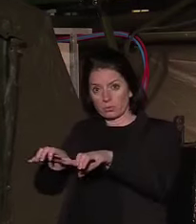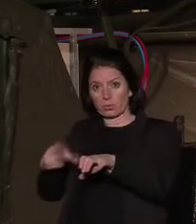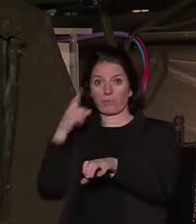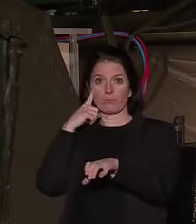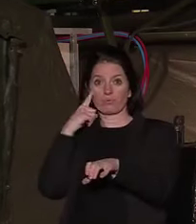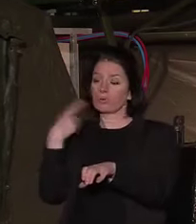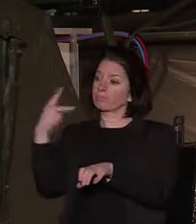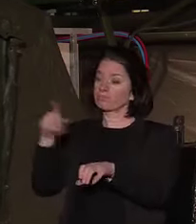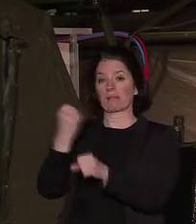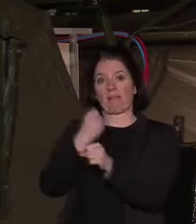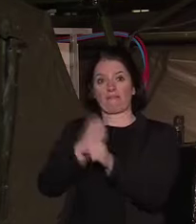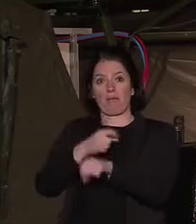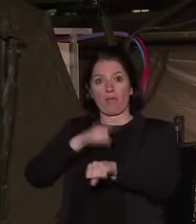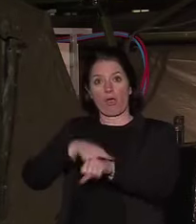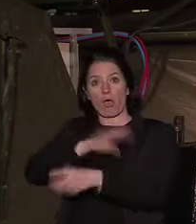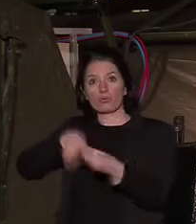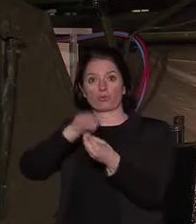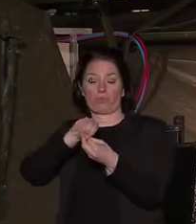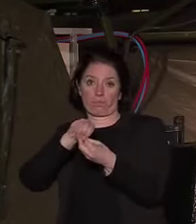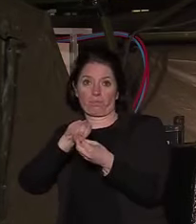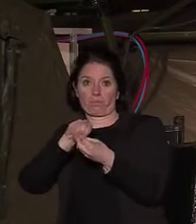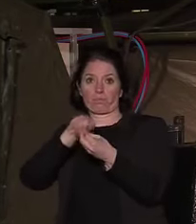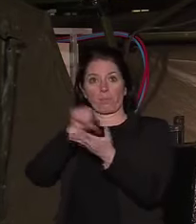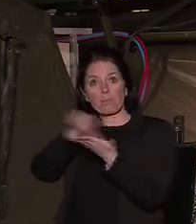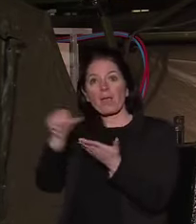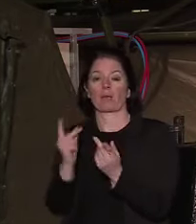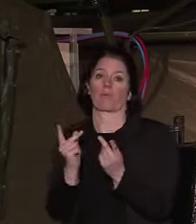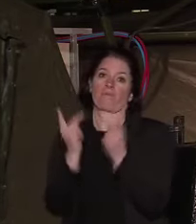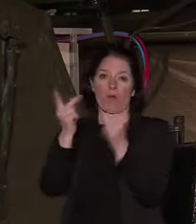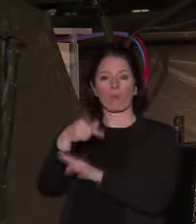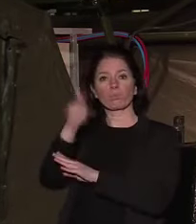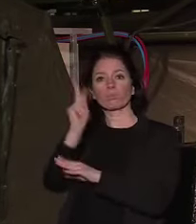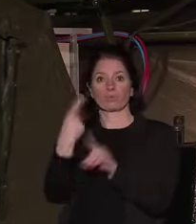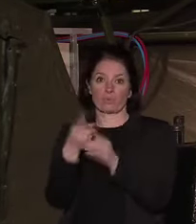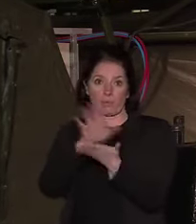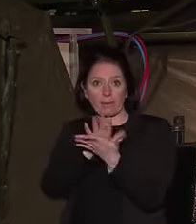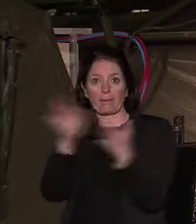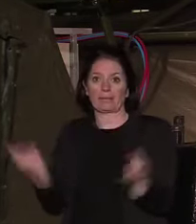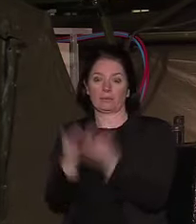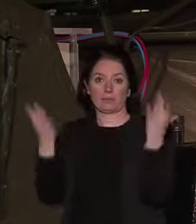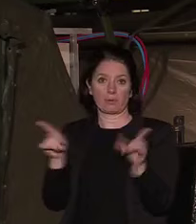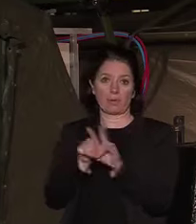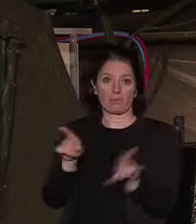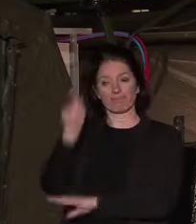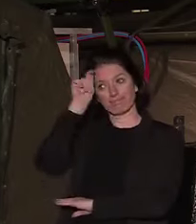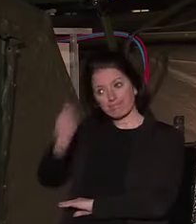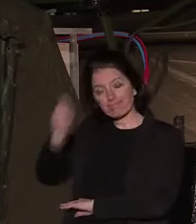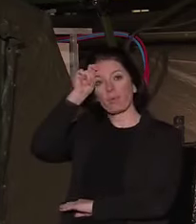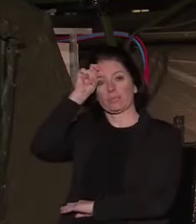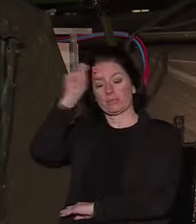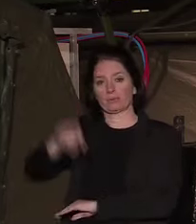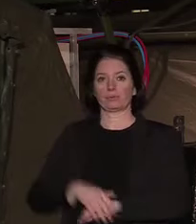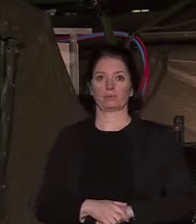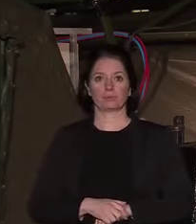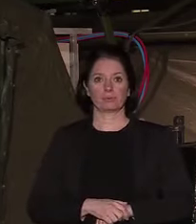heures supplémentaires effectuées et sous forme d'une prime exceptionnelle pouvoir accompagner financièrement cette reconnaissance. Mais plus largement,